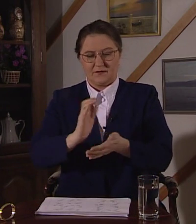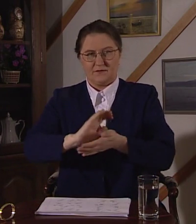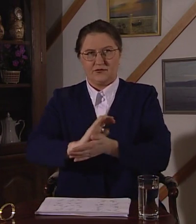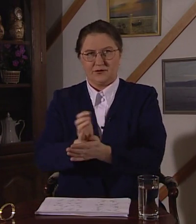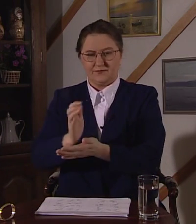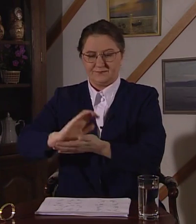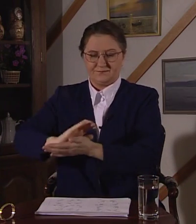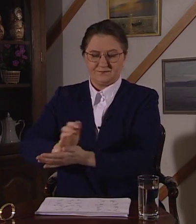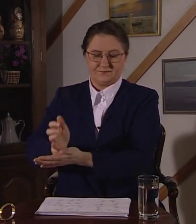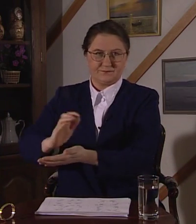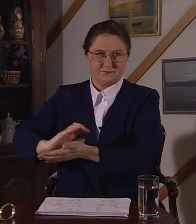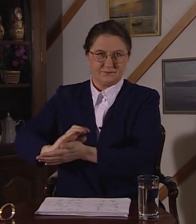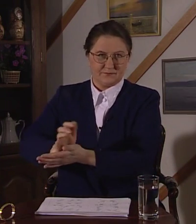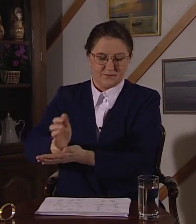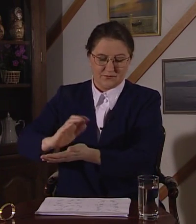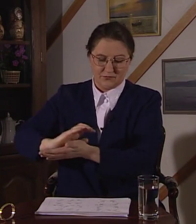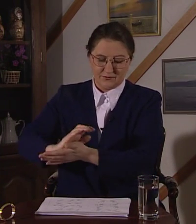Творог. Творог.